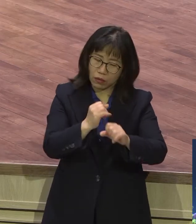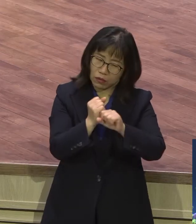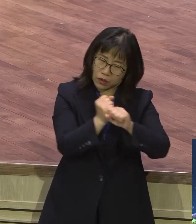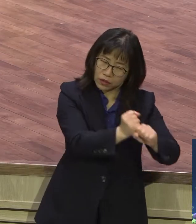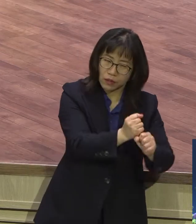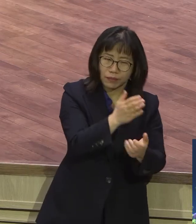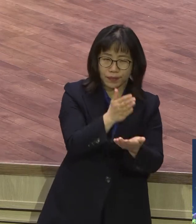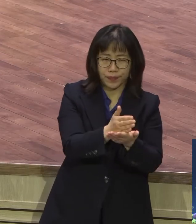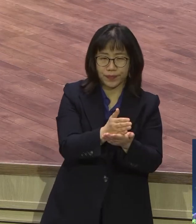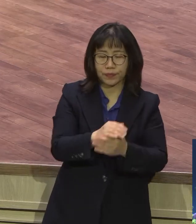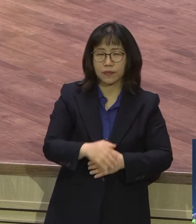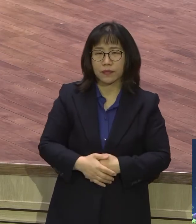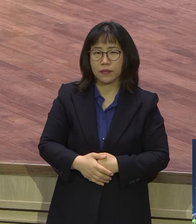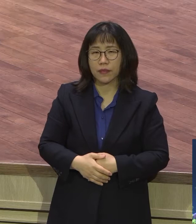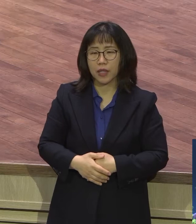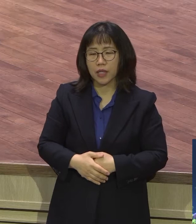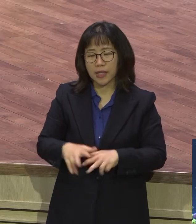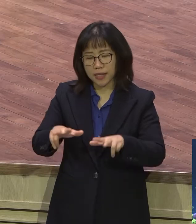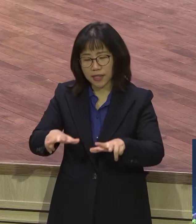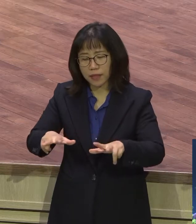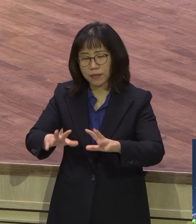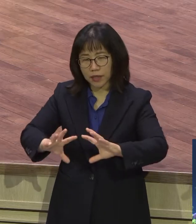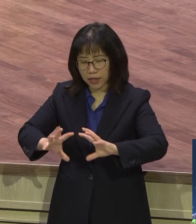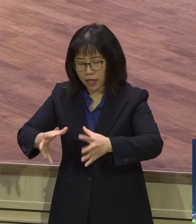영향을 거의 다 그렇게 받고 있다.